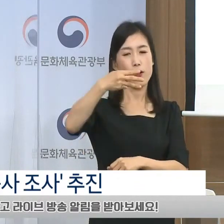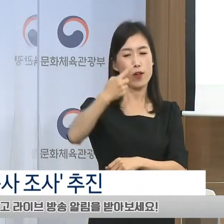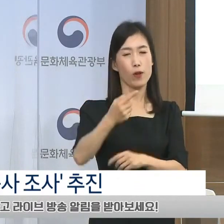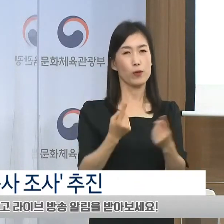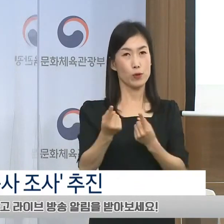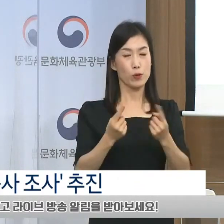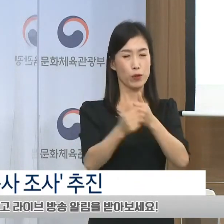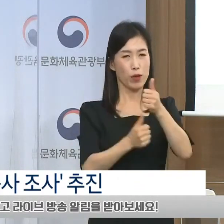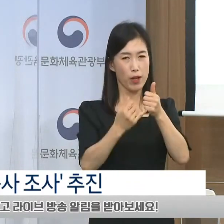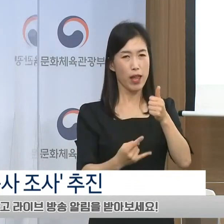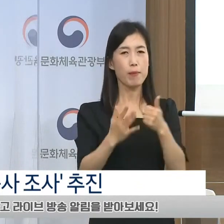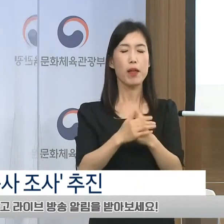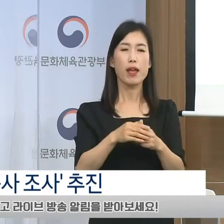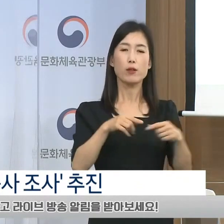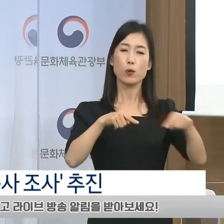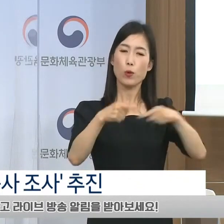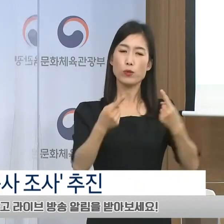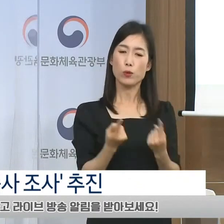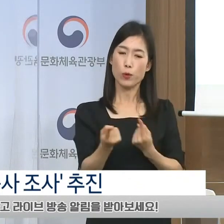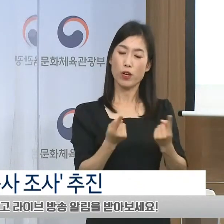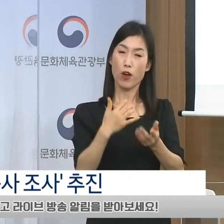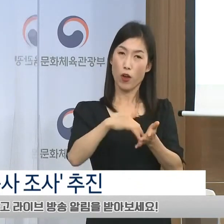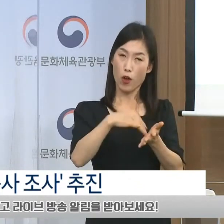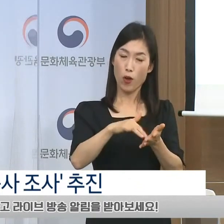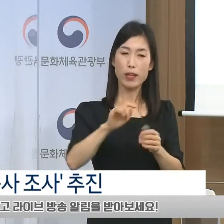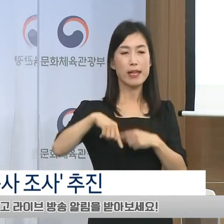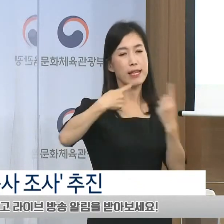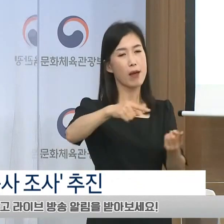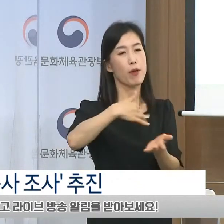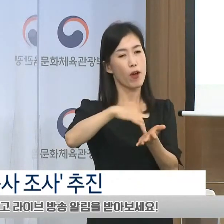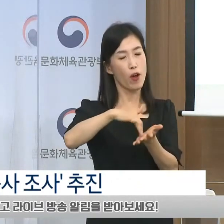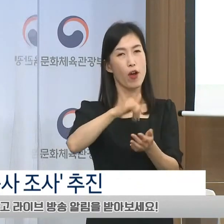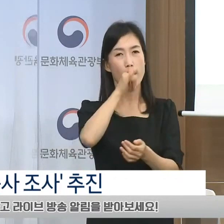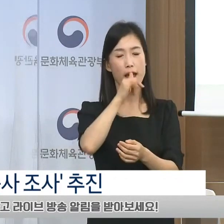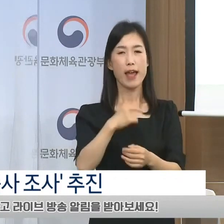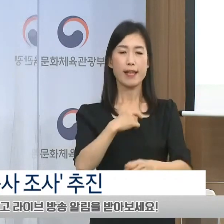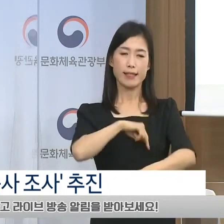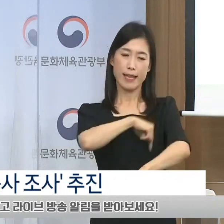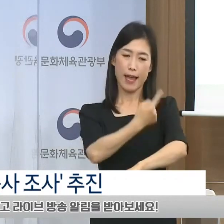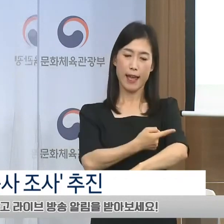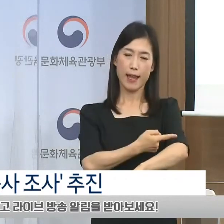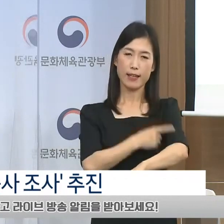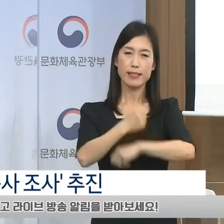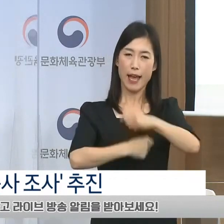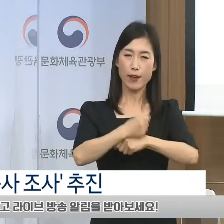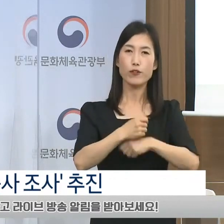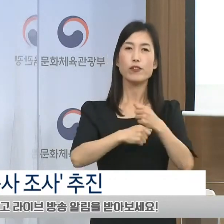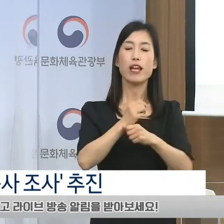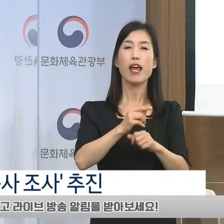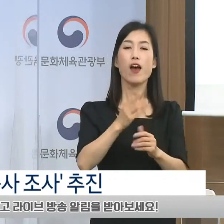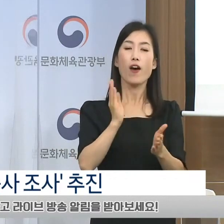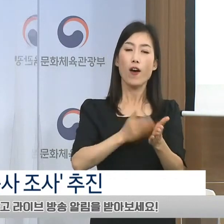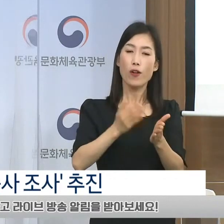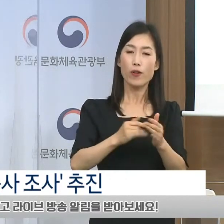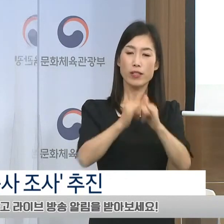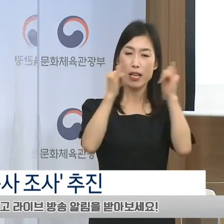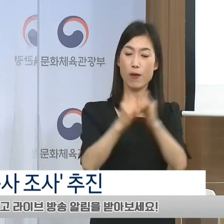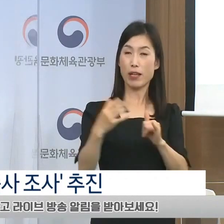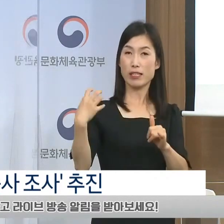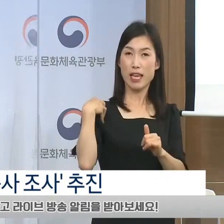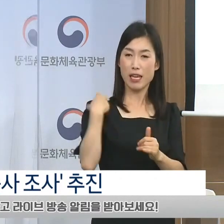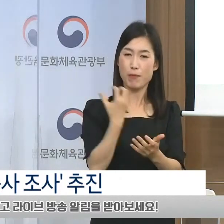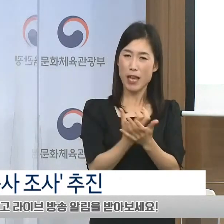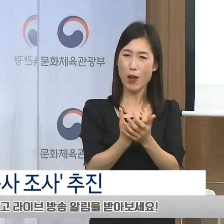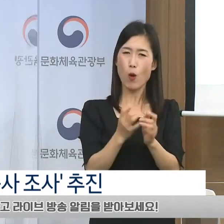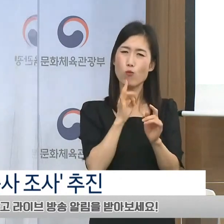직권 조정 건수, 자율심의 기구 참여 여부 및 자율심의 결과 등 언론의 사회적 책임 관련 자료도